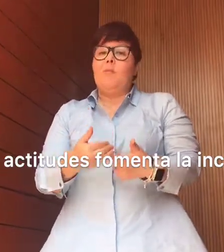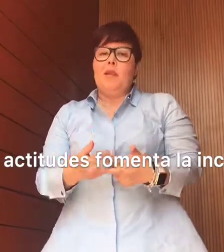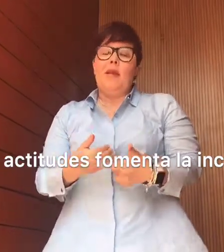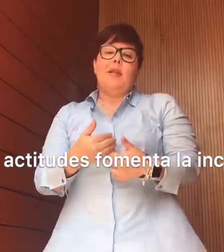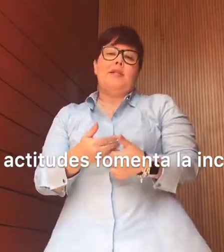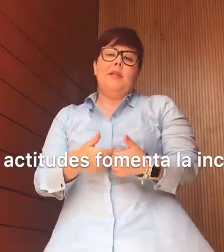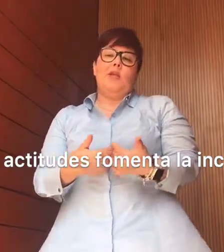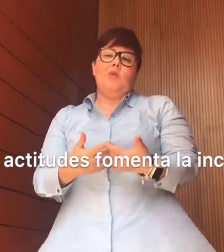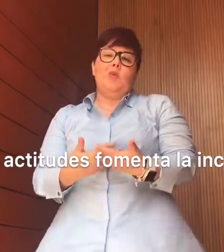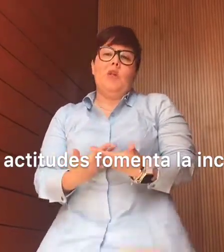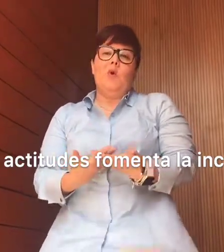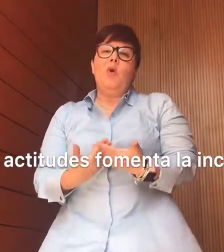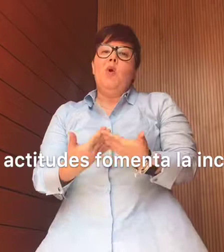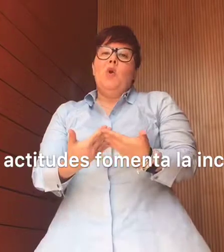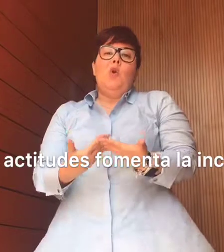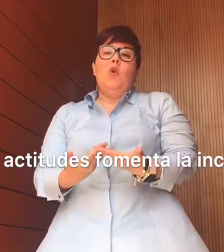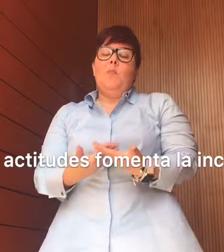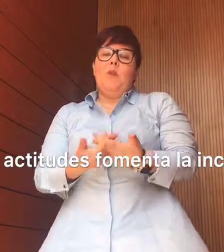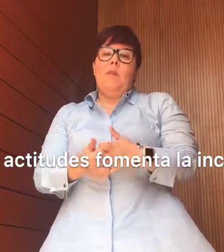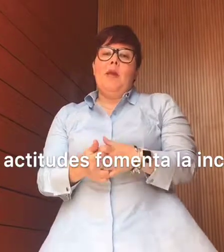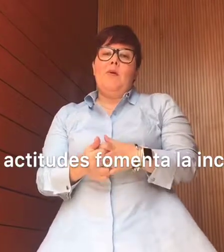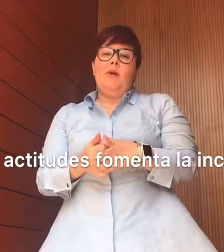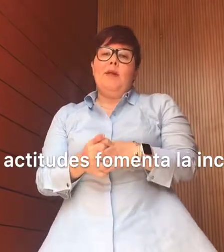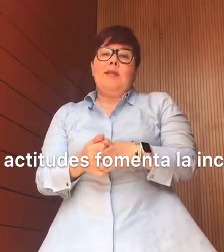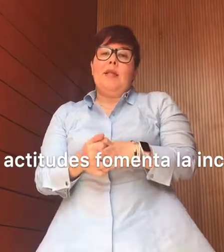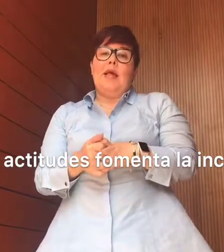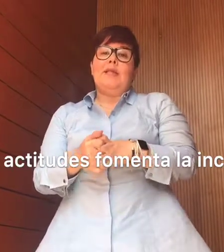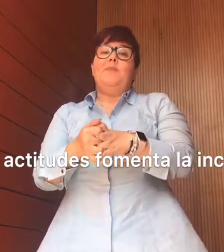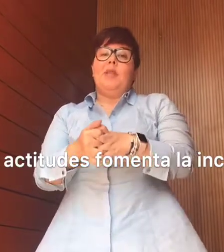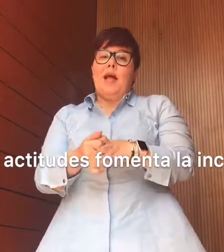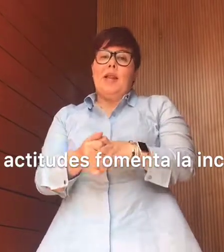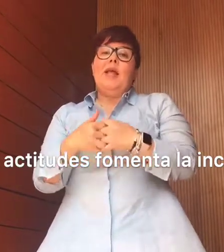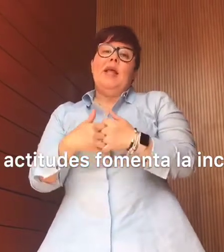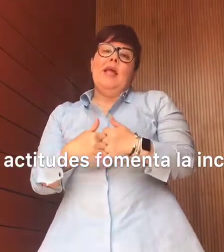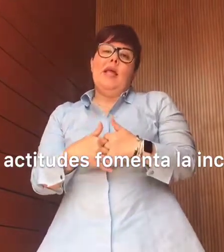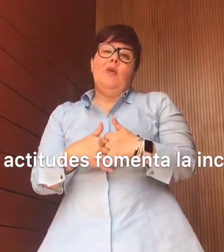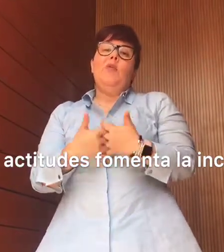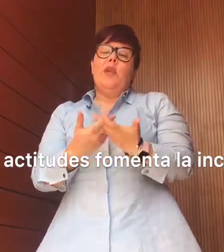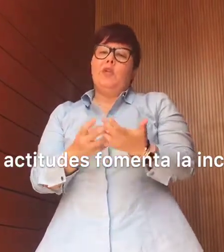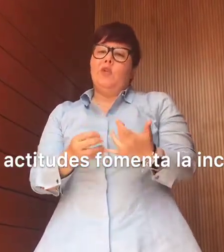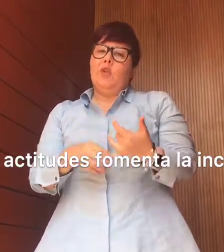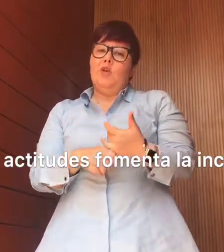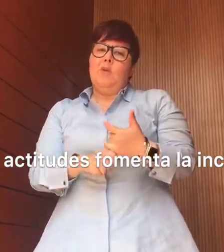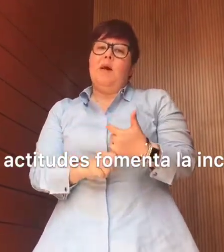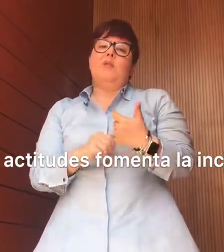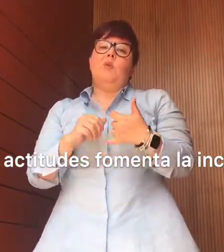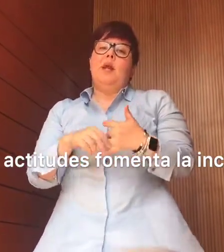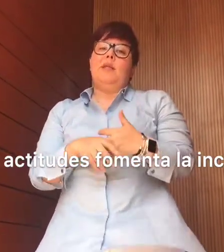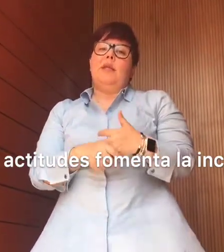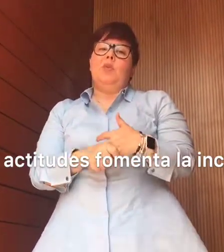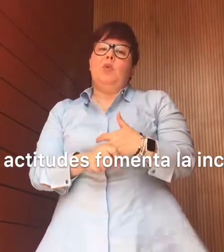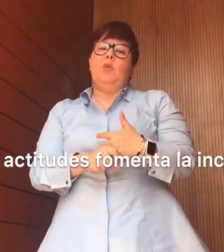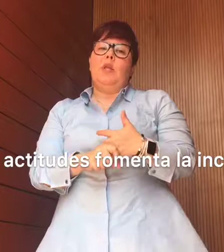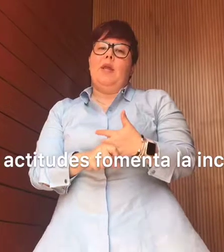familiares, inclusivos, lo primero es aceptar los derechos de los demás, una actitud de